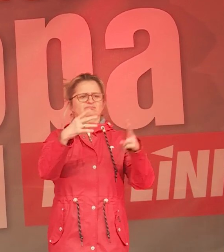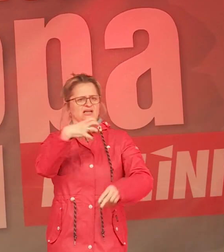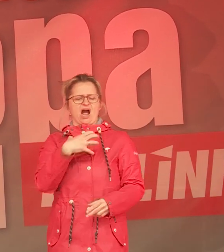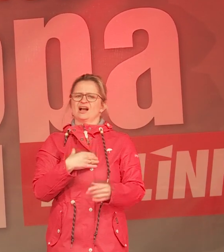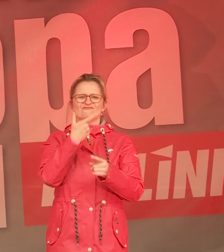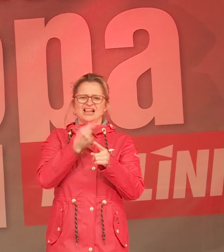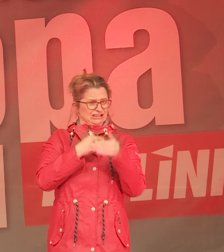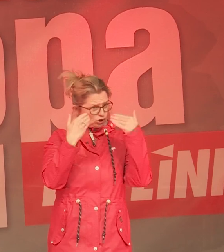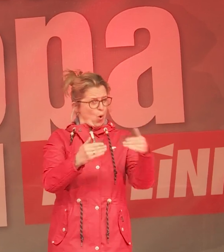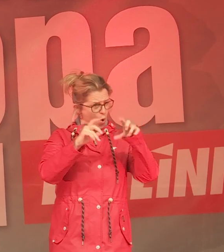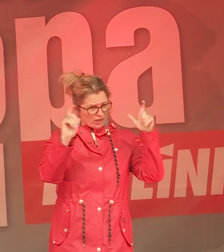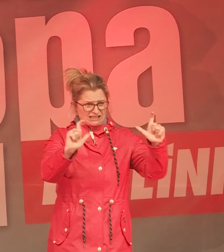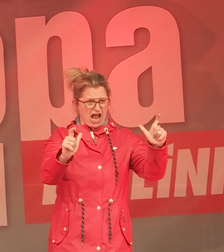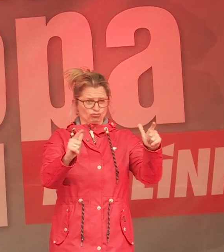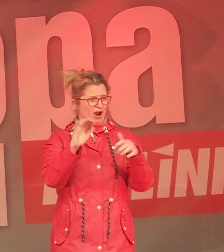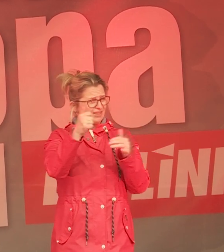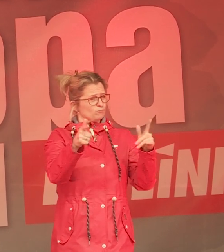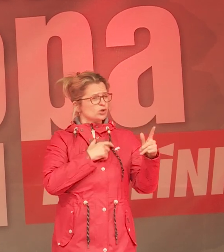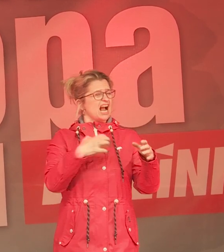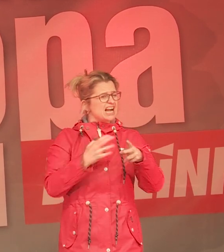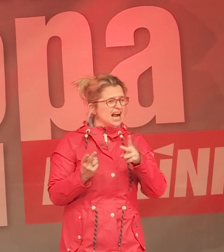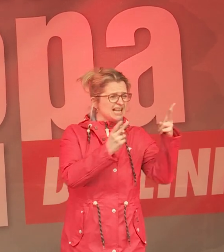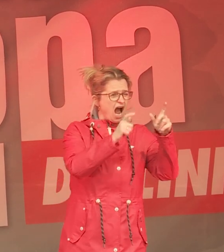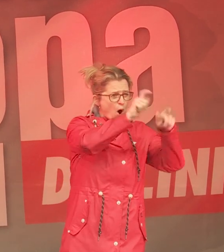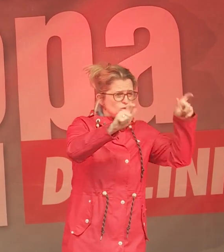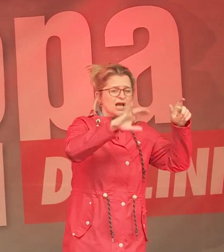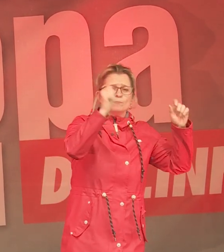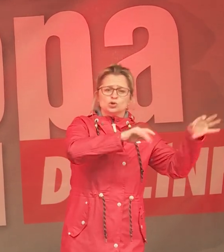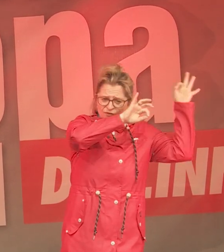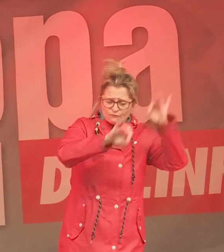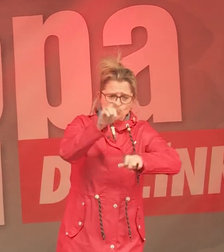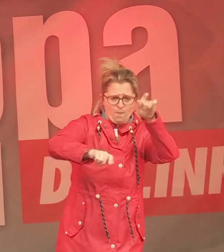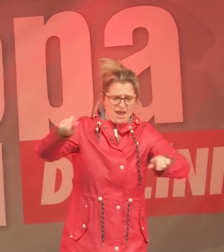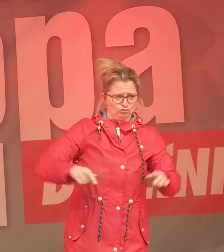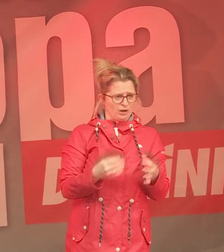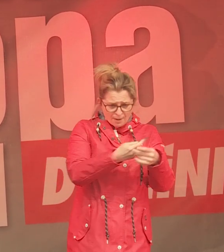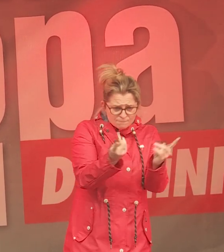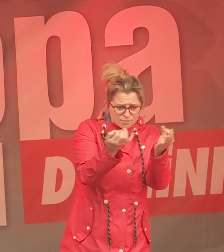sondern eine Gesellschaft, die für die Menschen da ist und sich um die kümmert, die die Unterstützung brauchen.